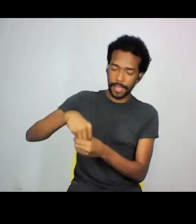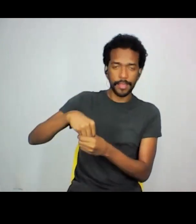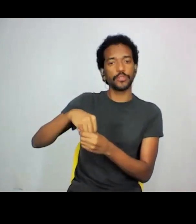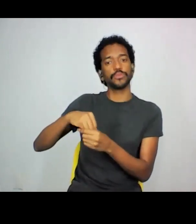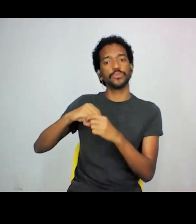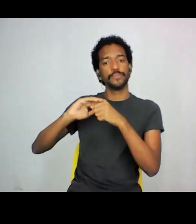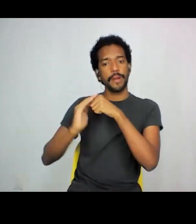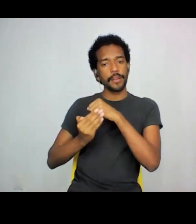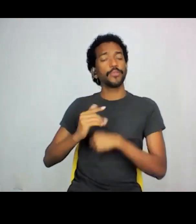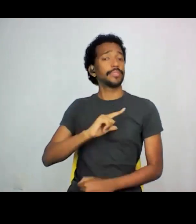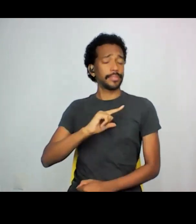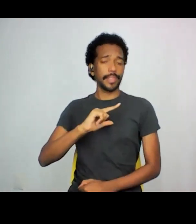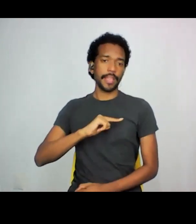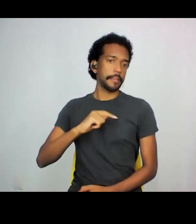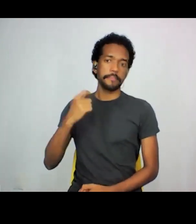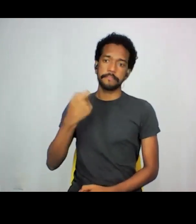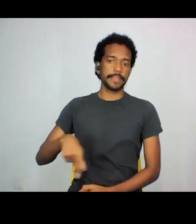que não, não precisa ser apagado,